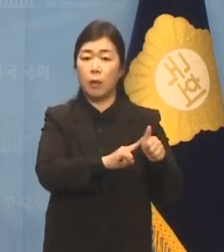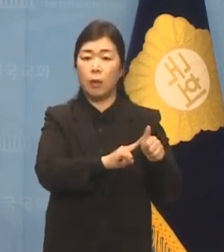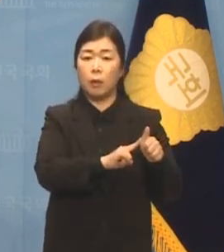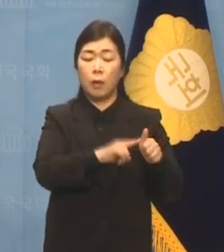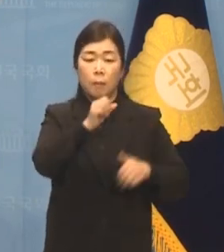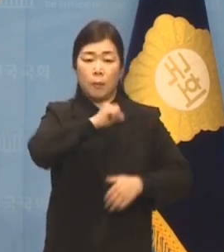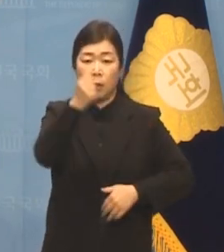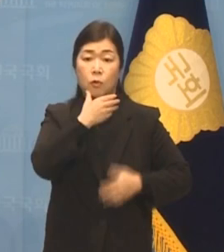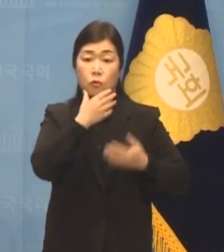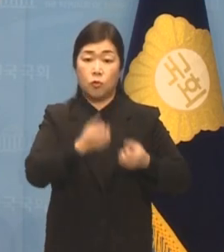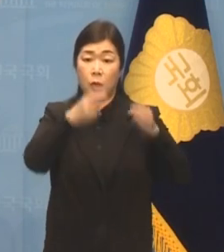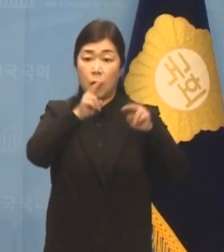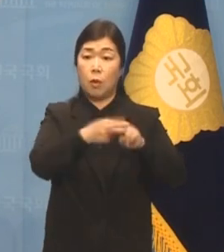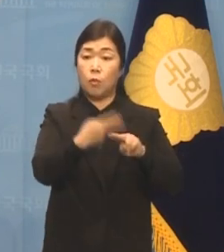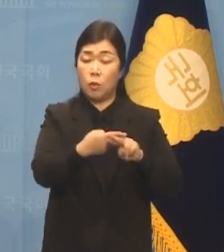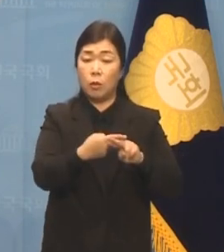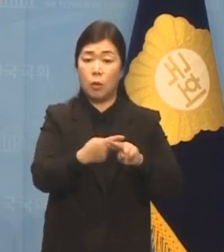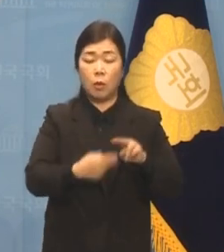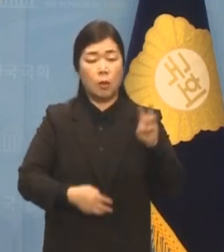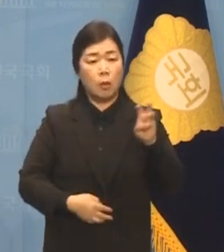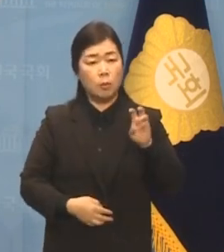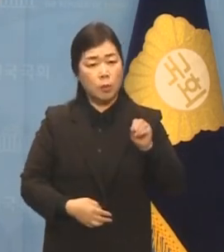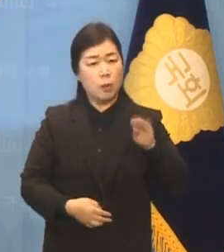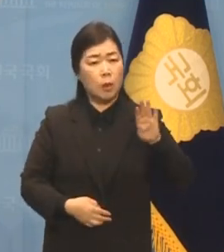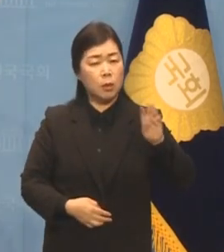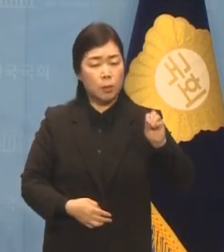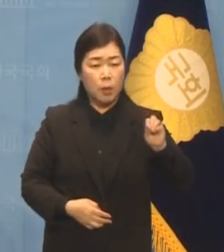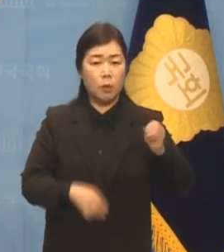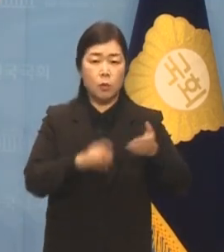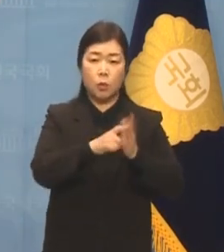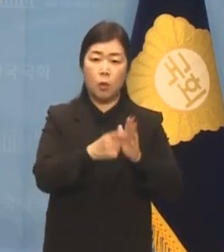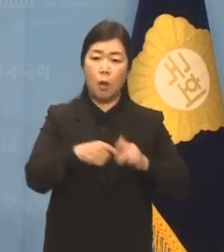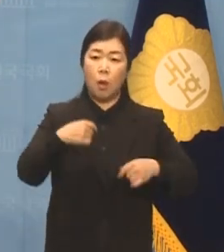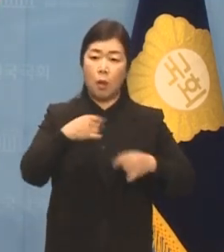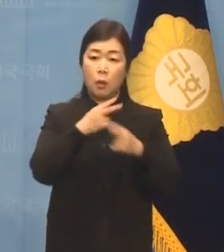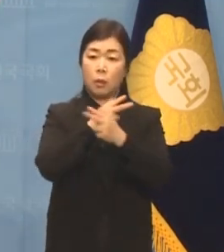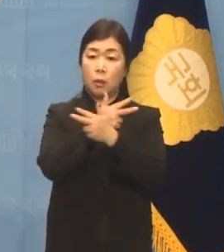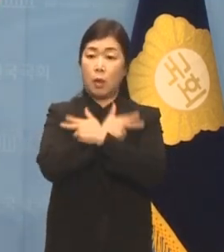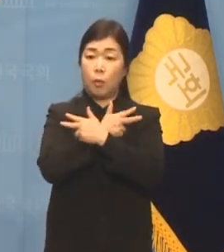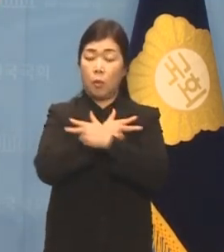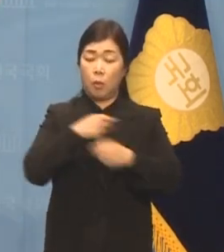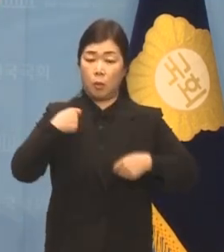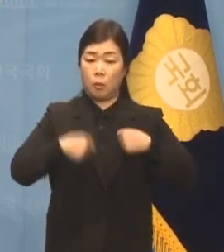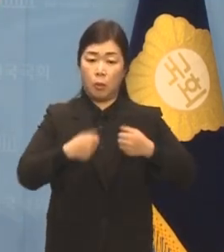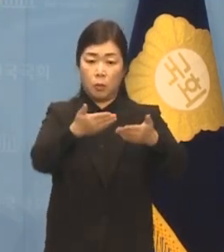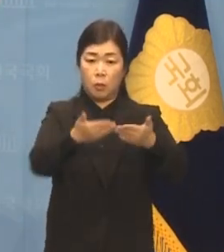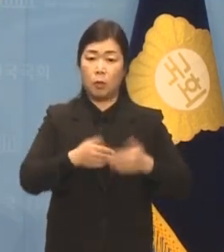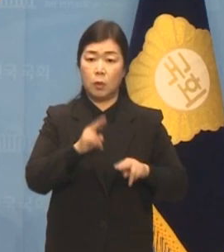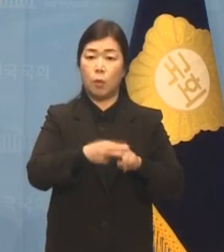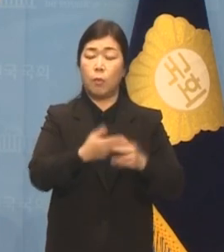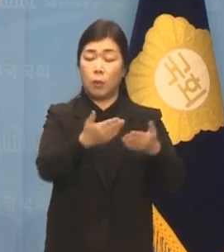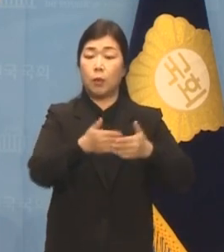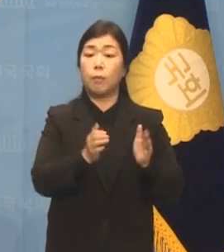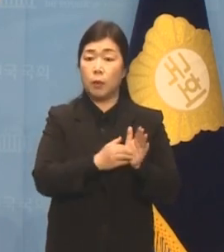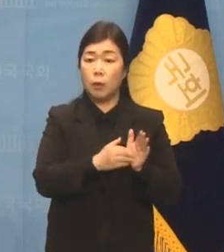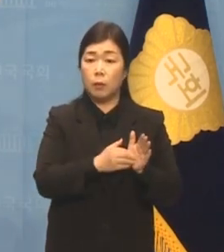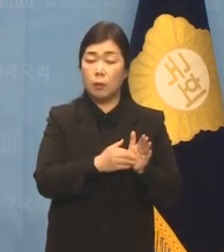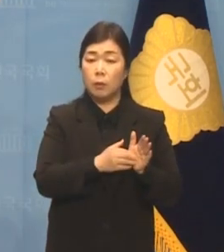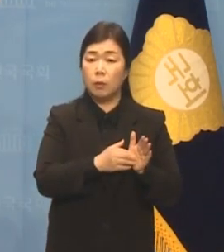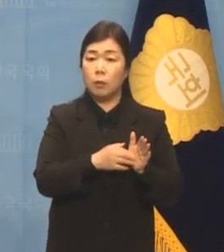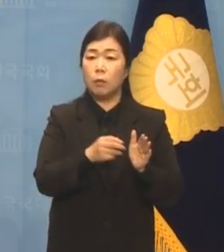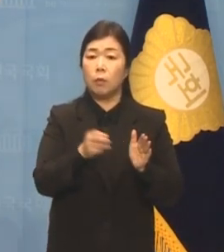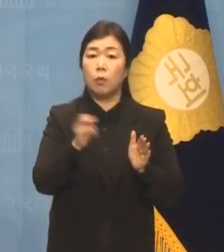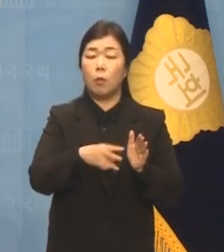선물로 3, 40만 원대 양복 한 벌을 선물 받았습니다. 그리고 그 비용을